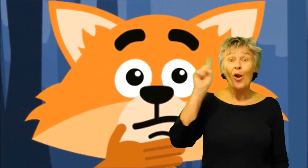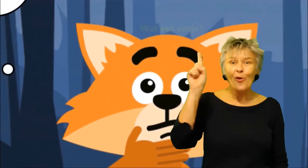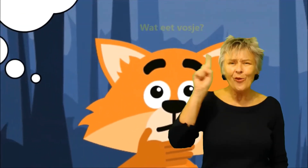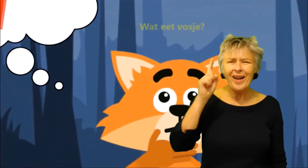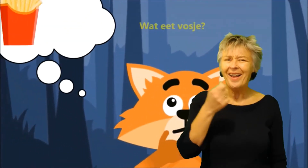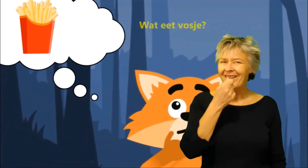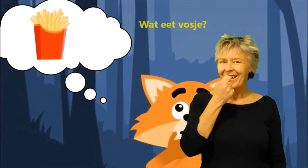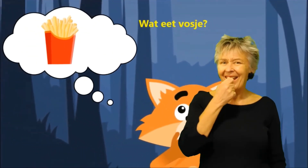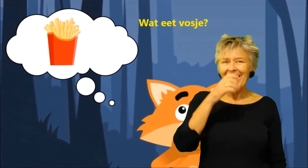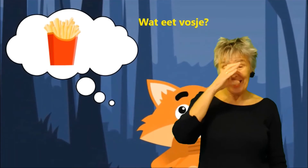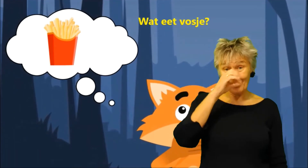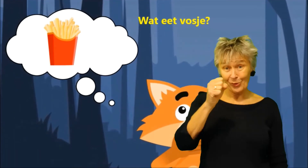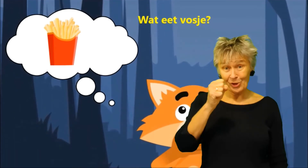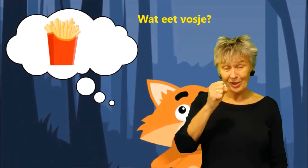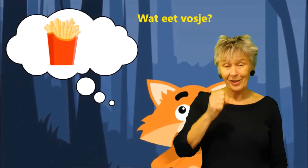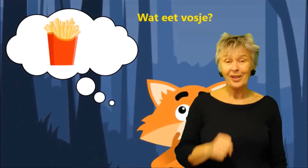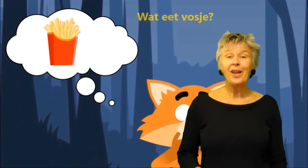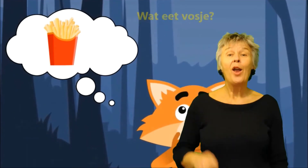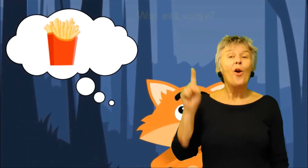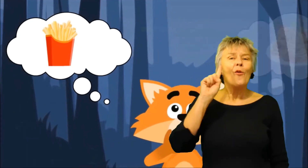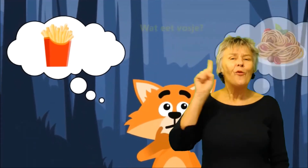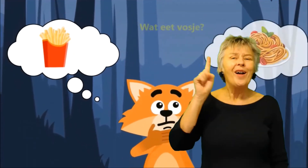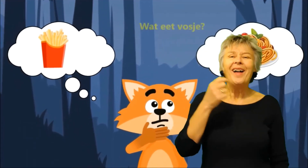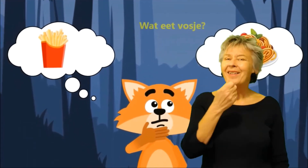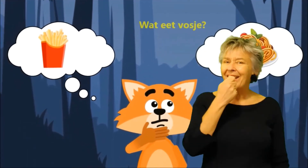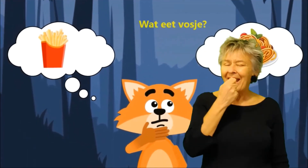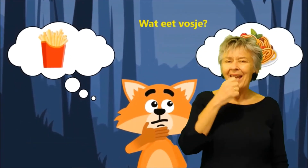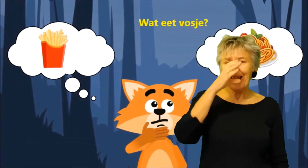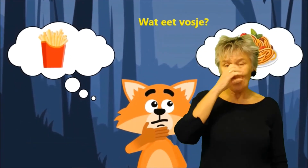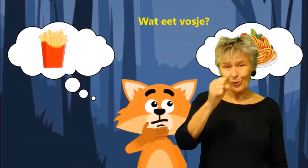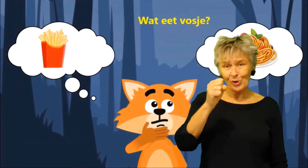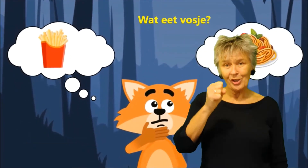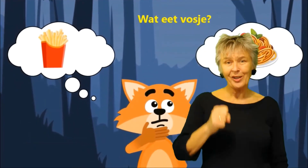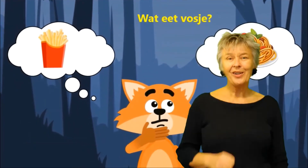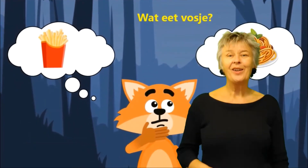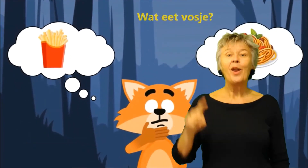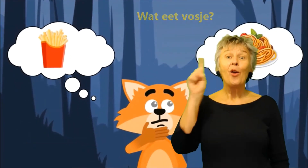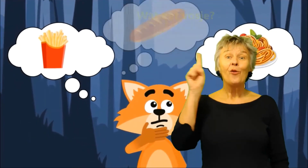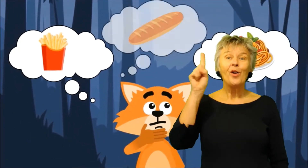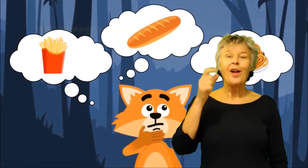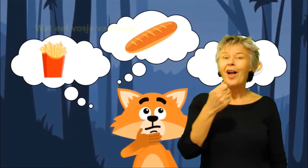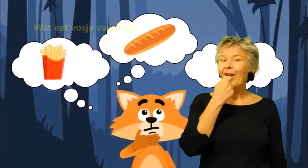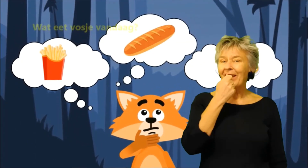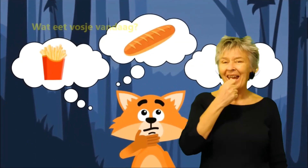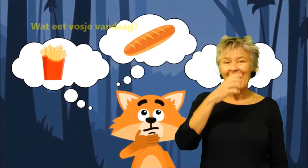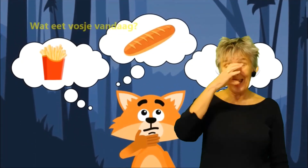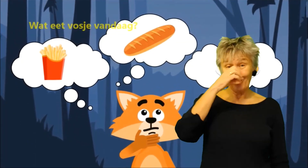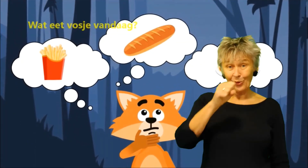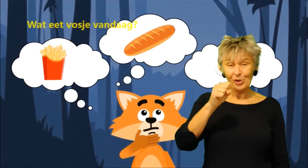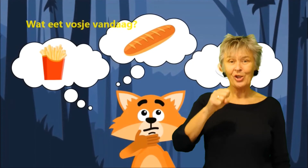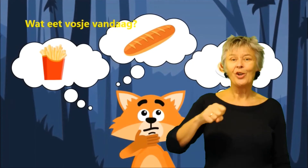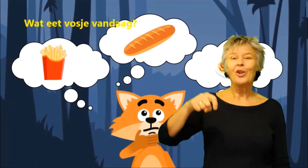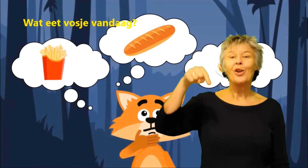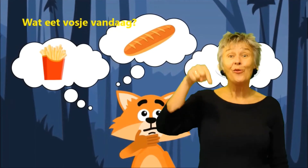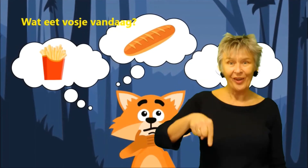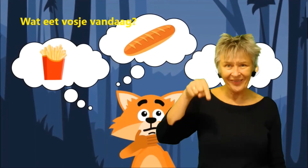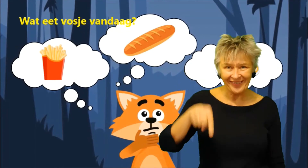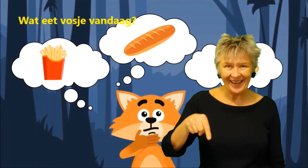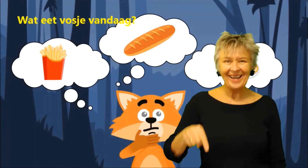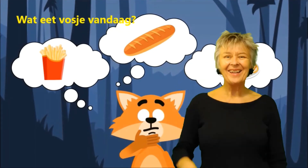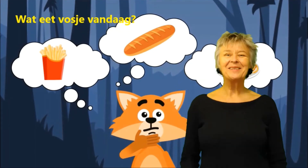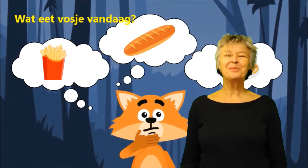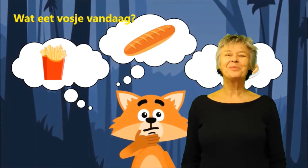Wat eet Vosje? Wat eet Vosje? Wat eet Vosje? Vosje